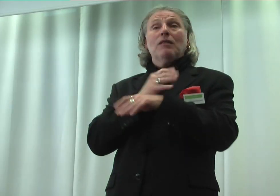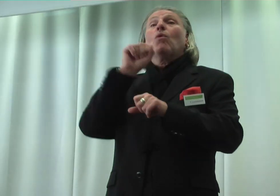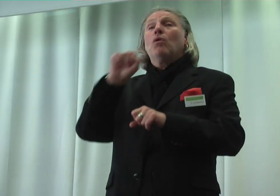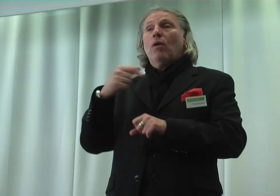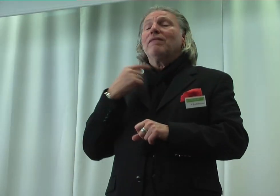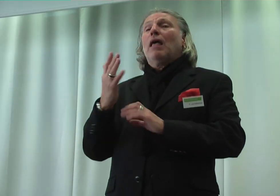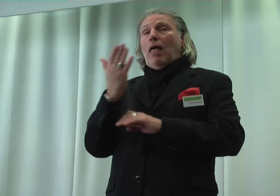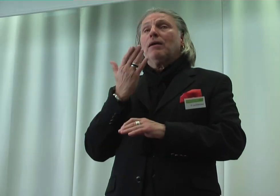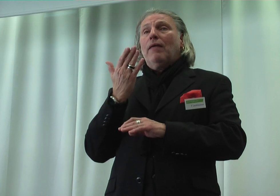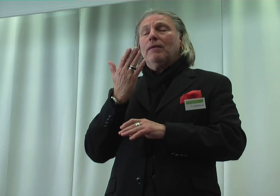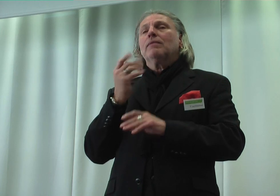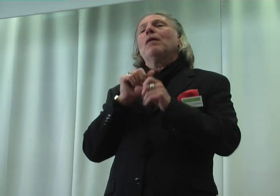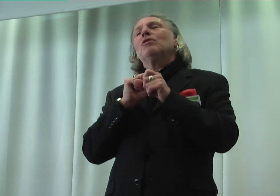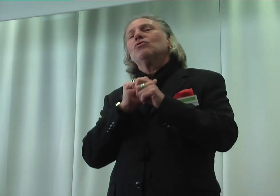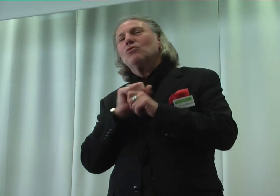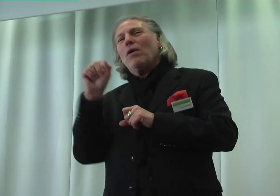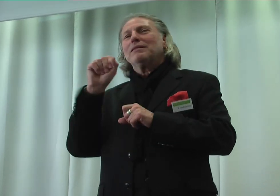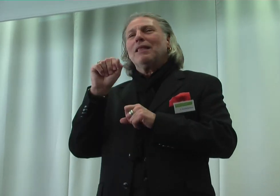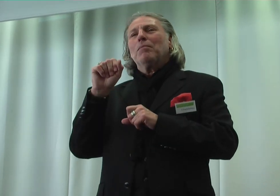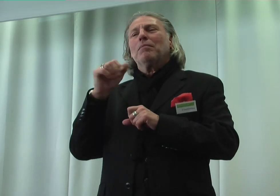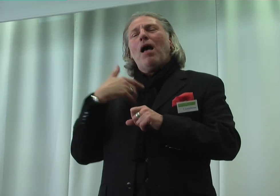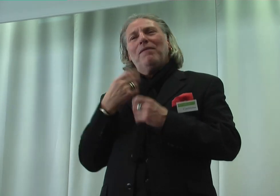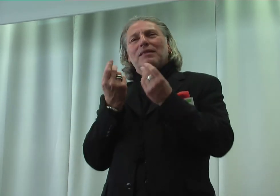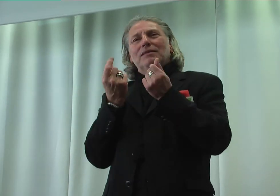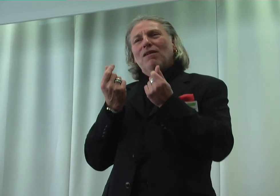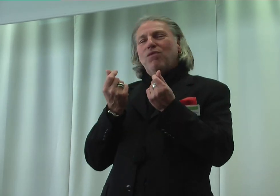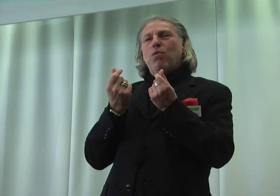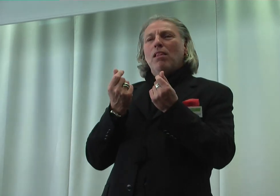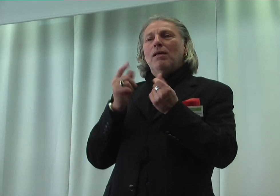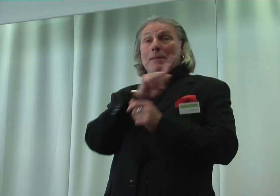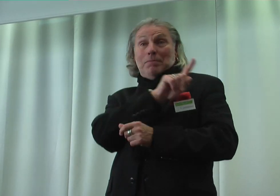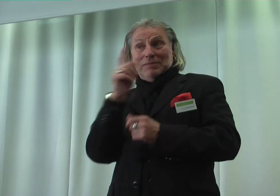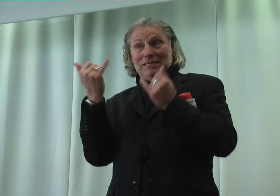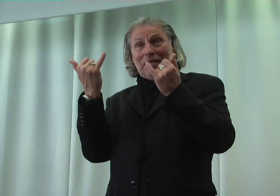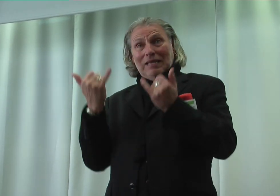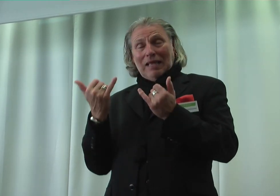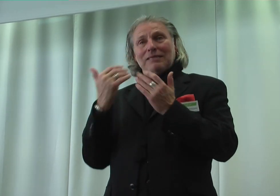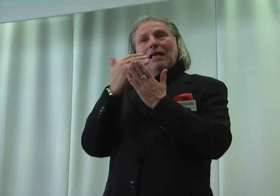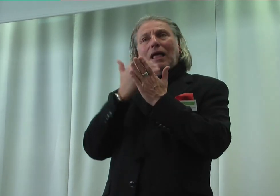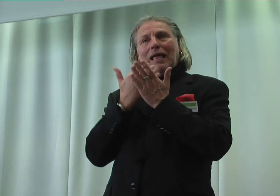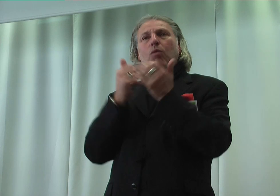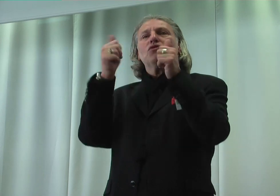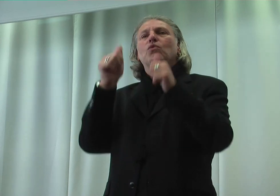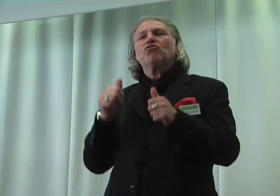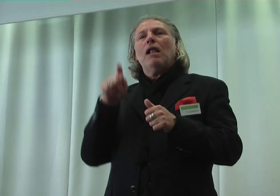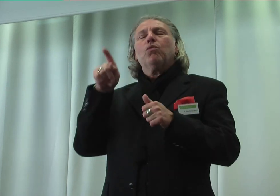aber dennoch drängt sich nicht selten der Eindruck auf, dass bisherige Dinge zur Gestaltung der Situation von Menschen mit